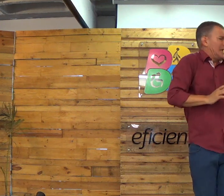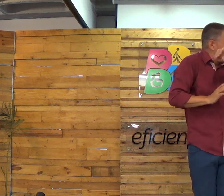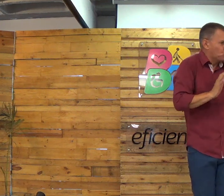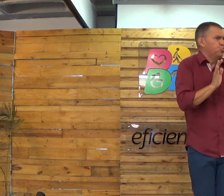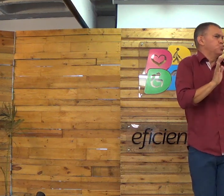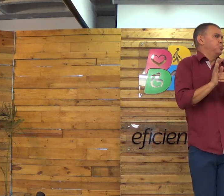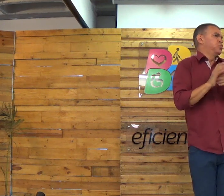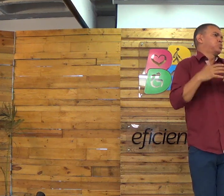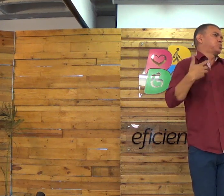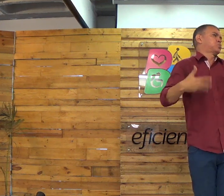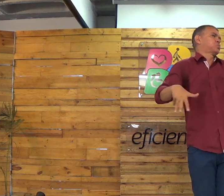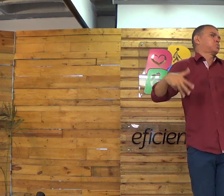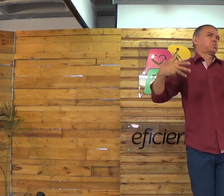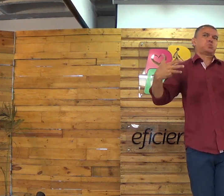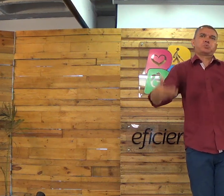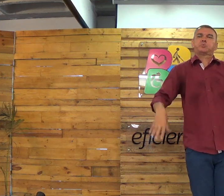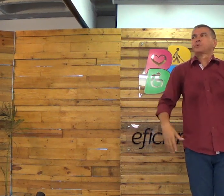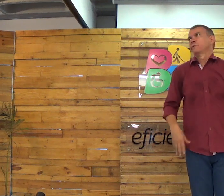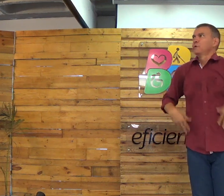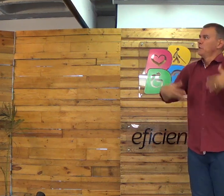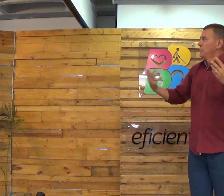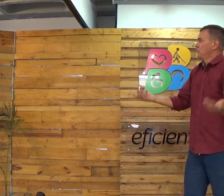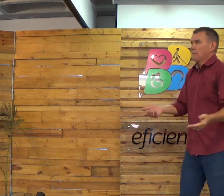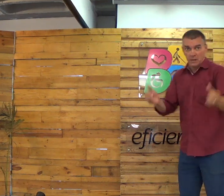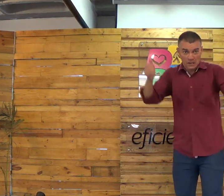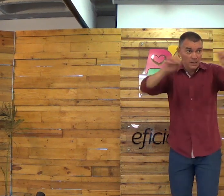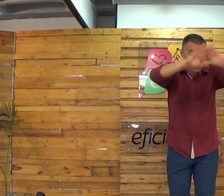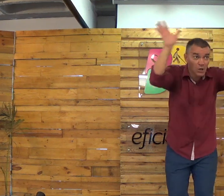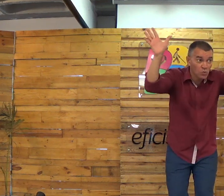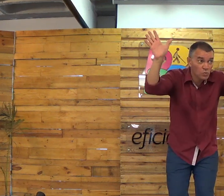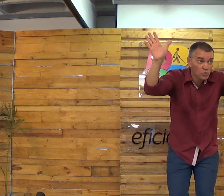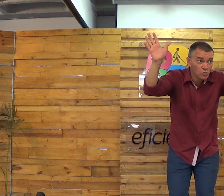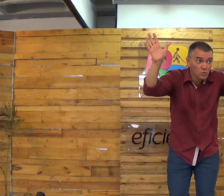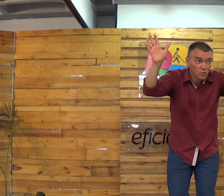Isso não é um caso à parte. Mas enfim, entenderam?